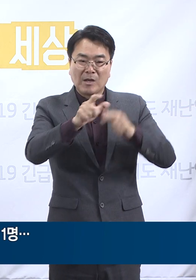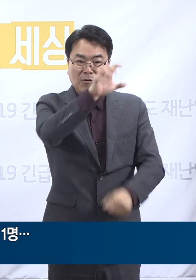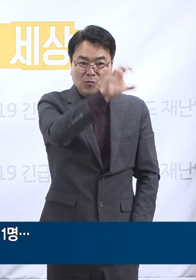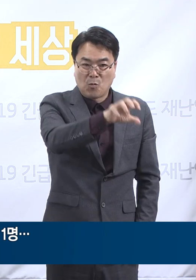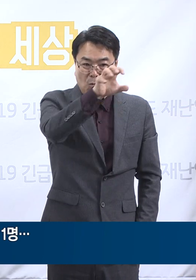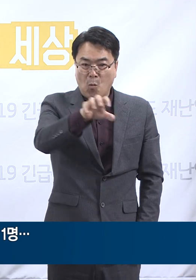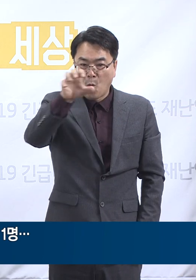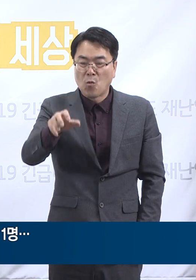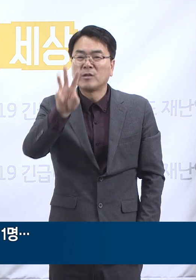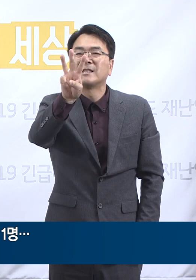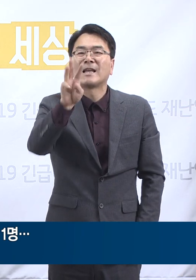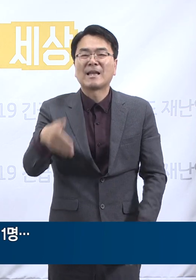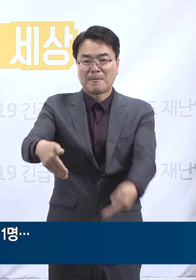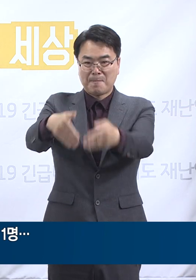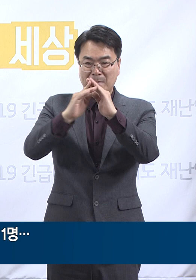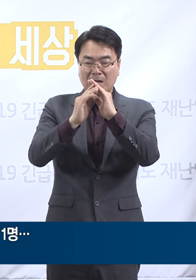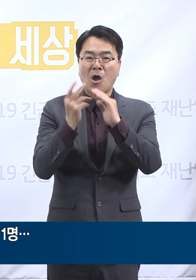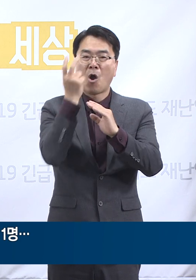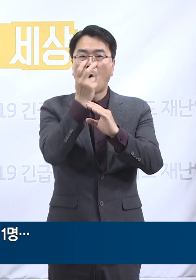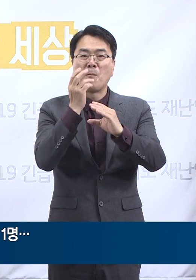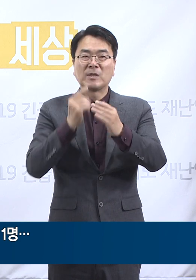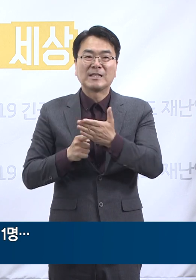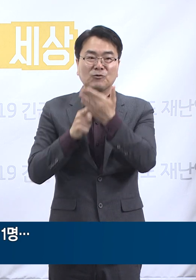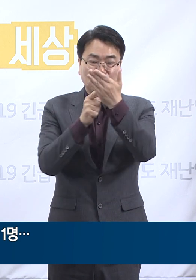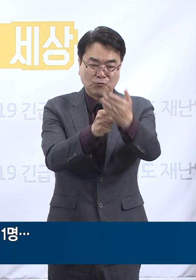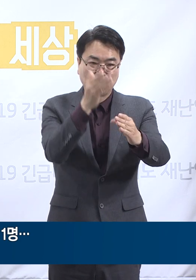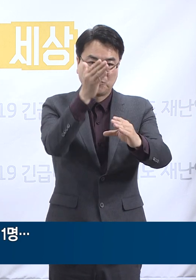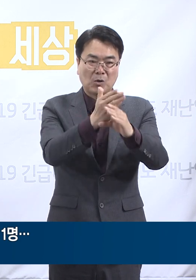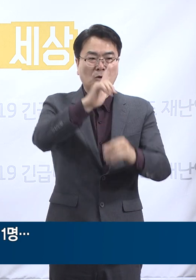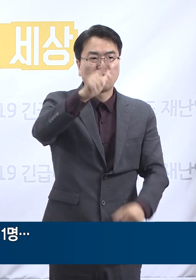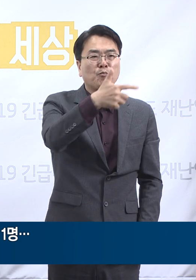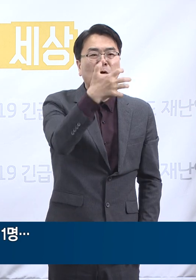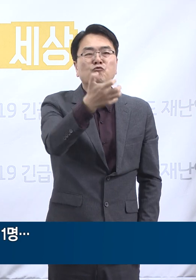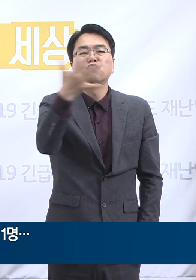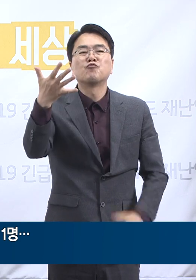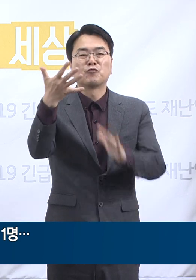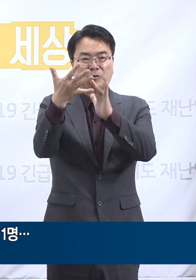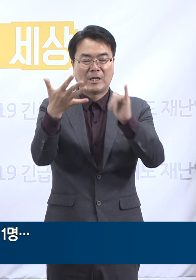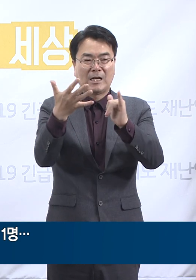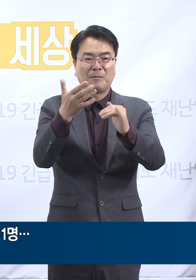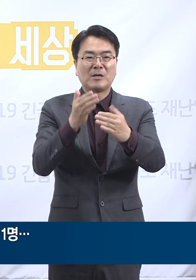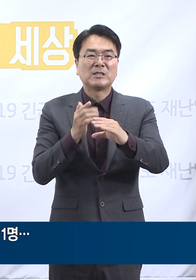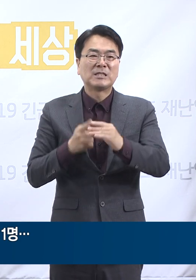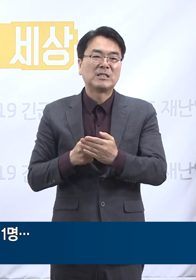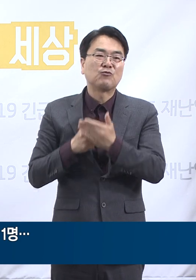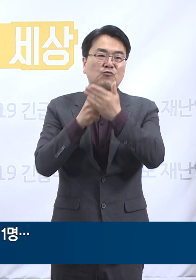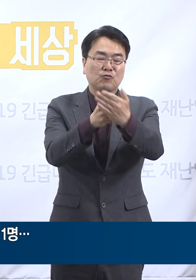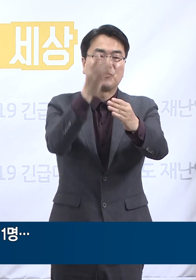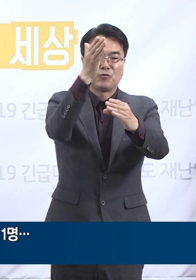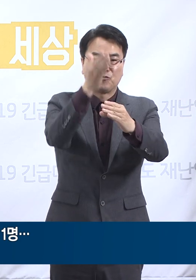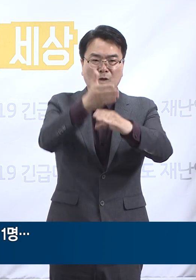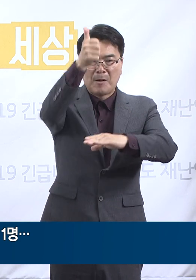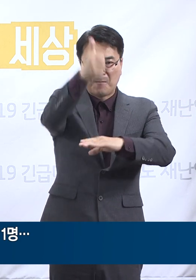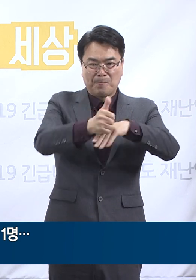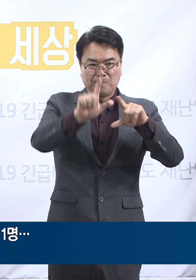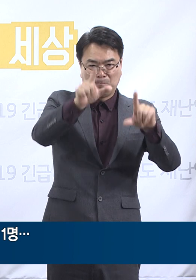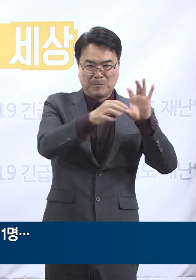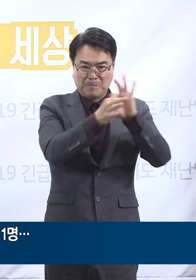설치하여 검사를 진행 중이고 현재 699명이 검사 진행 중으로 상황을 지속 모니터링 중입니다.